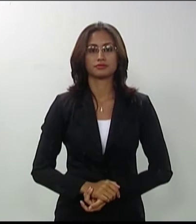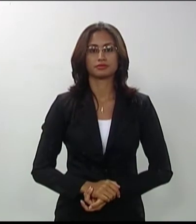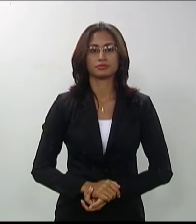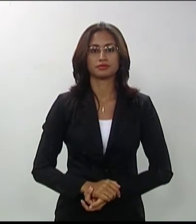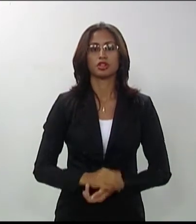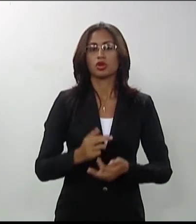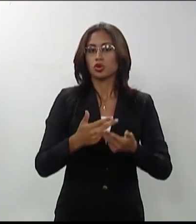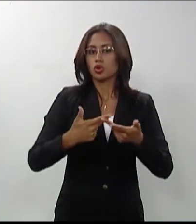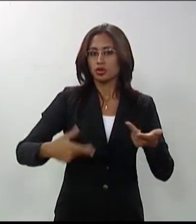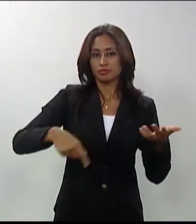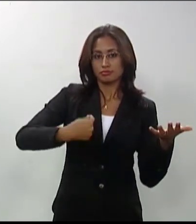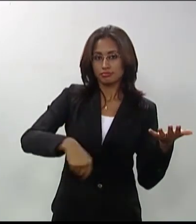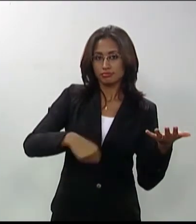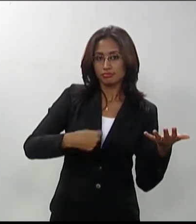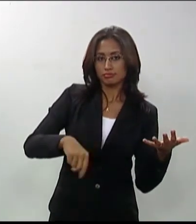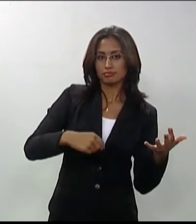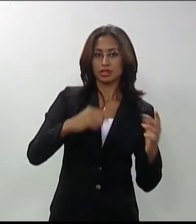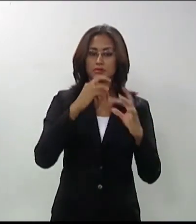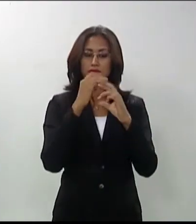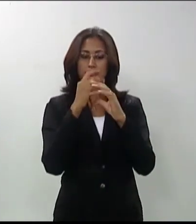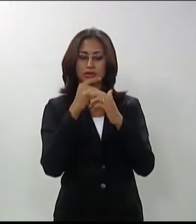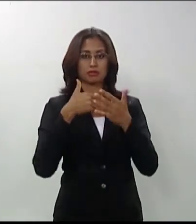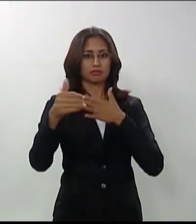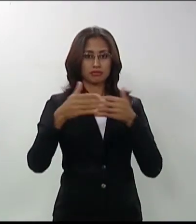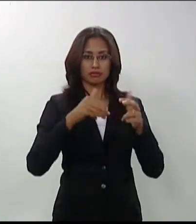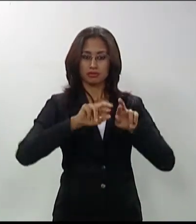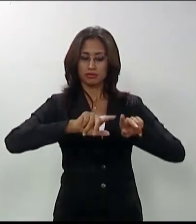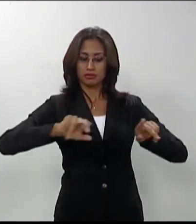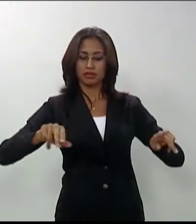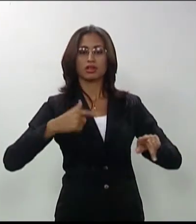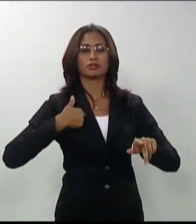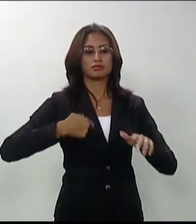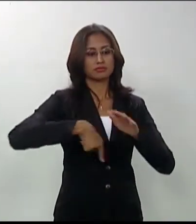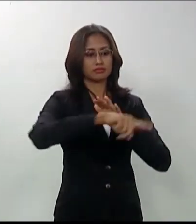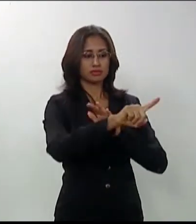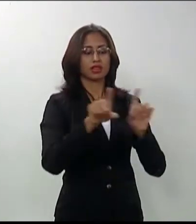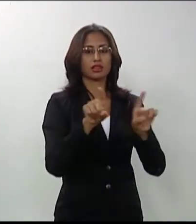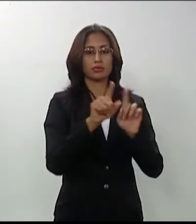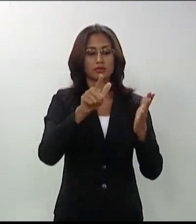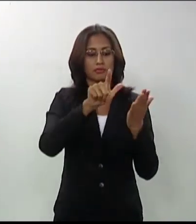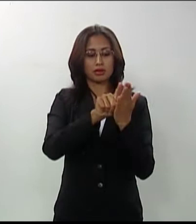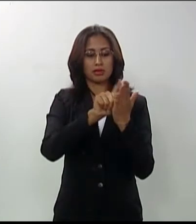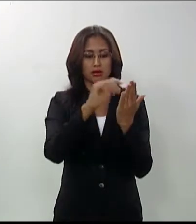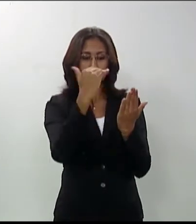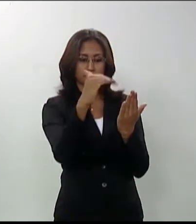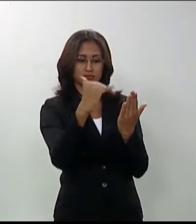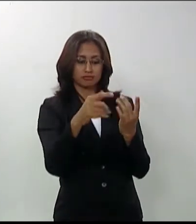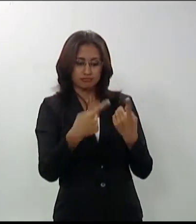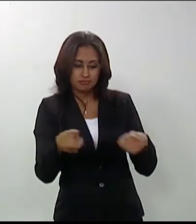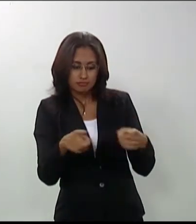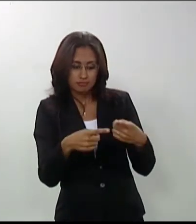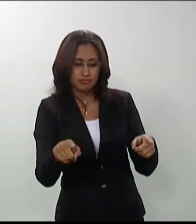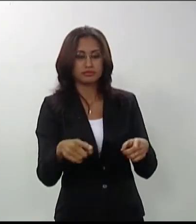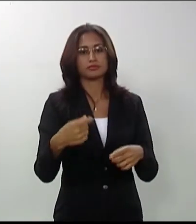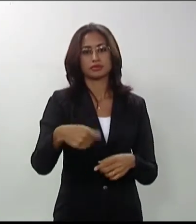.10.1. O conteúdo programático e as referências bibliográficas, que servirão de base para a realização do TAEM,